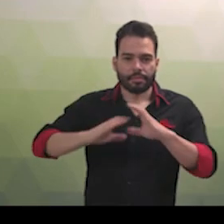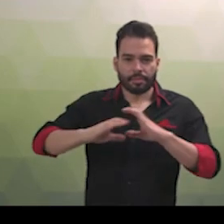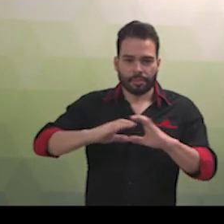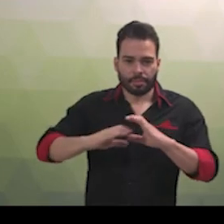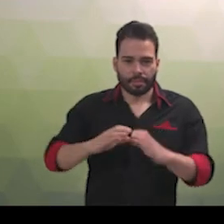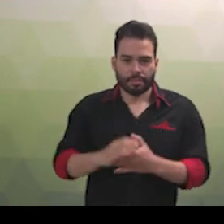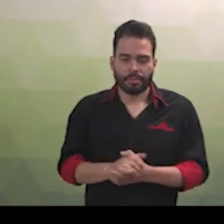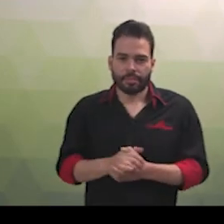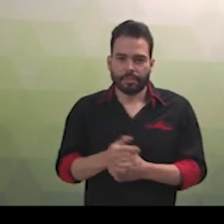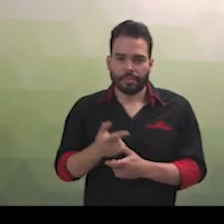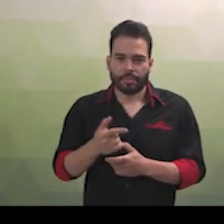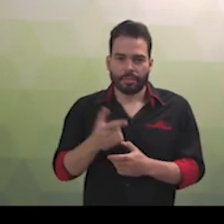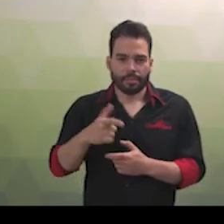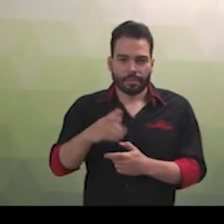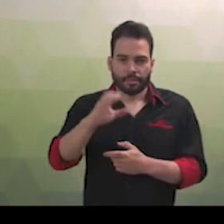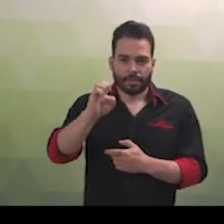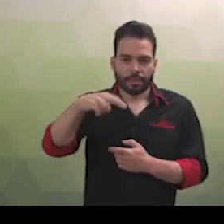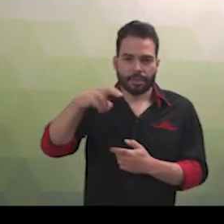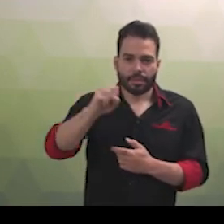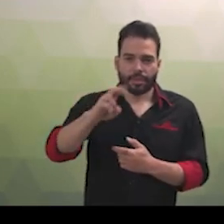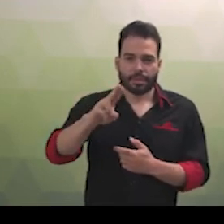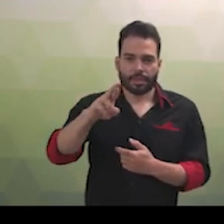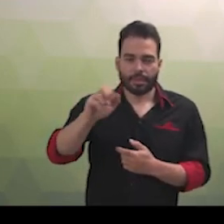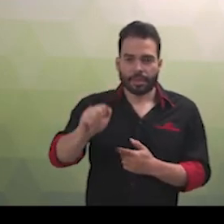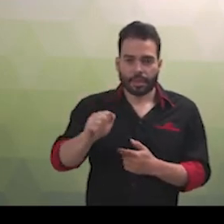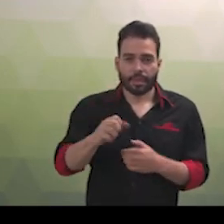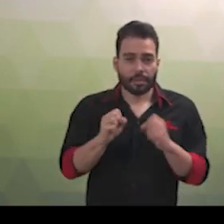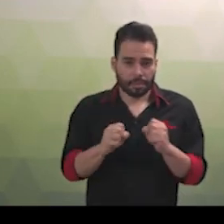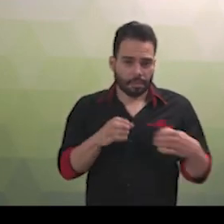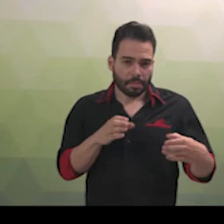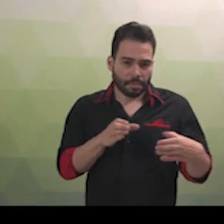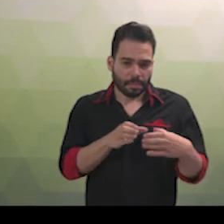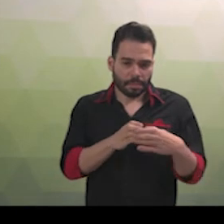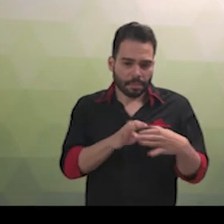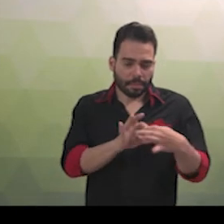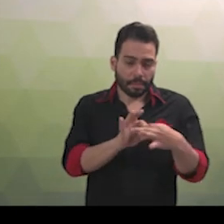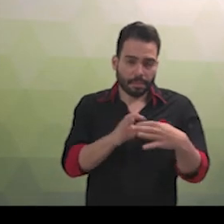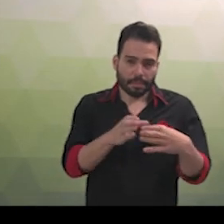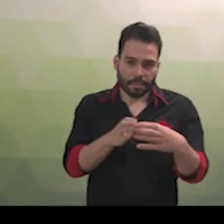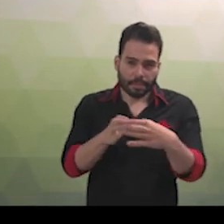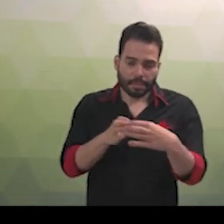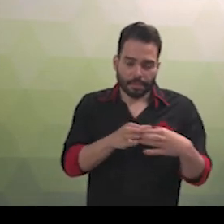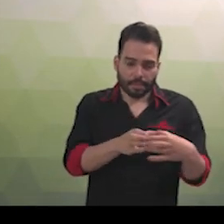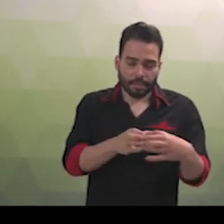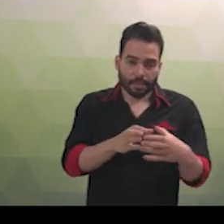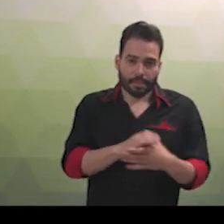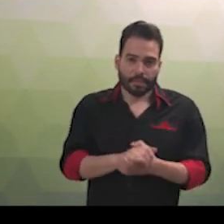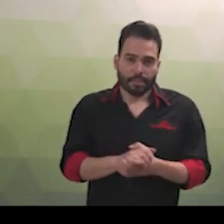independente de censura ou licença. É plena a liberdade de associação para fins lícitos, vedada de caráter